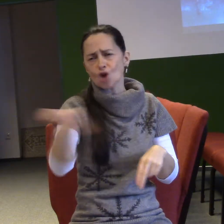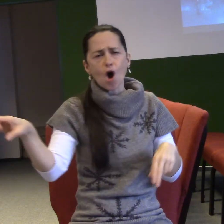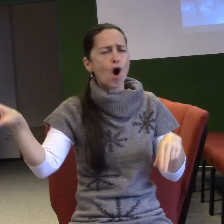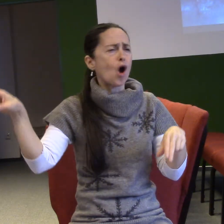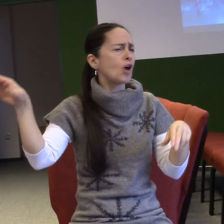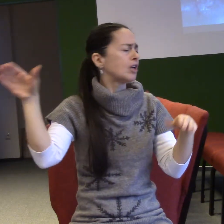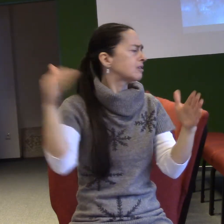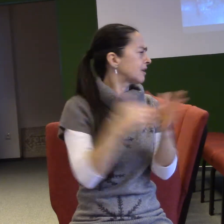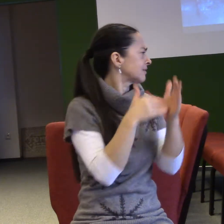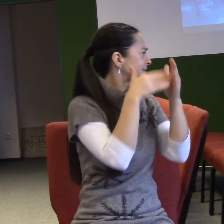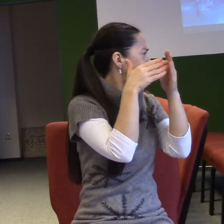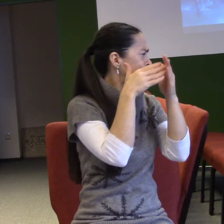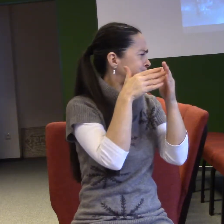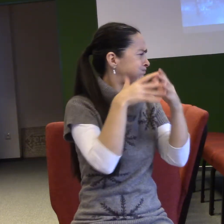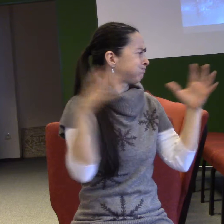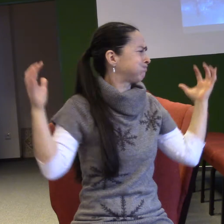Ale i oni lítají nad našimi hlavami.